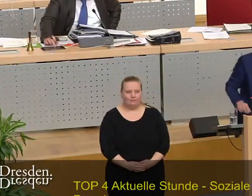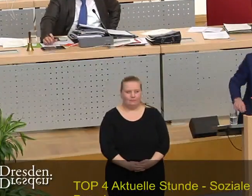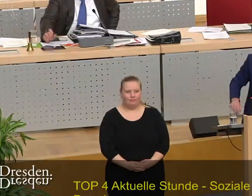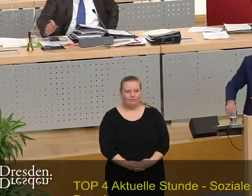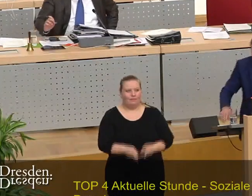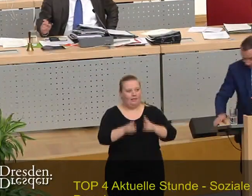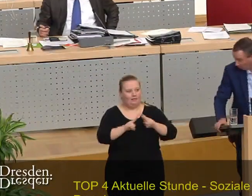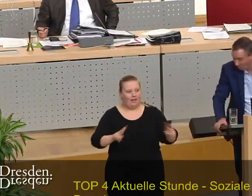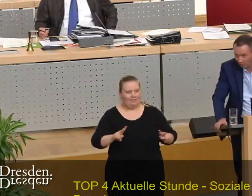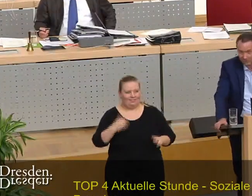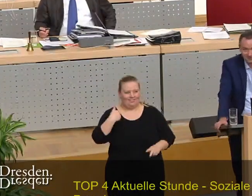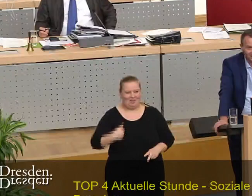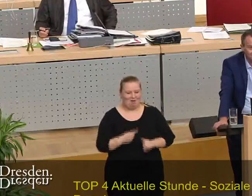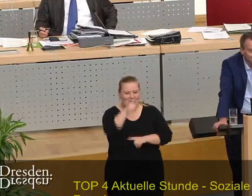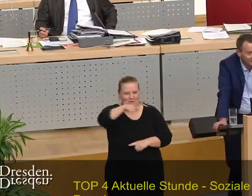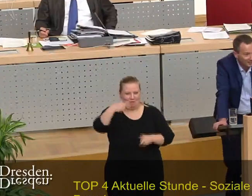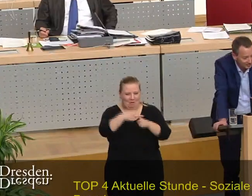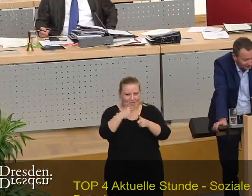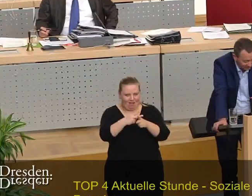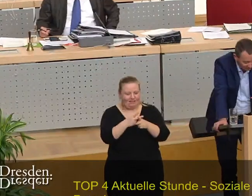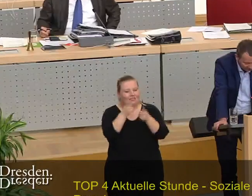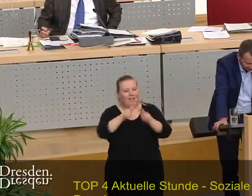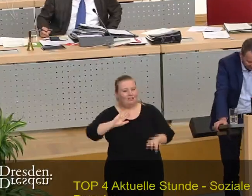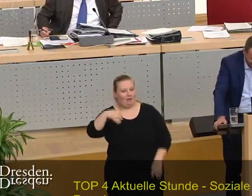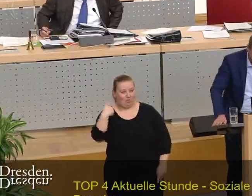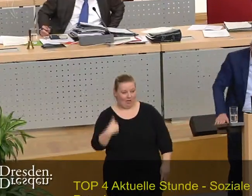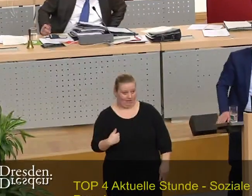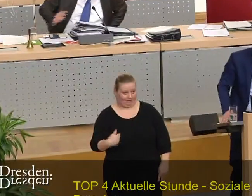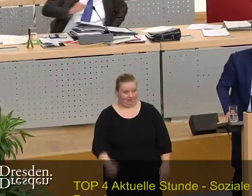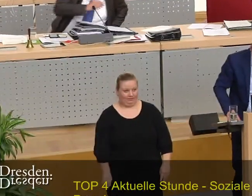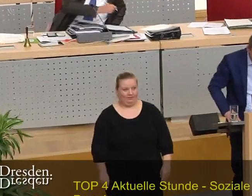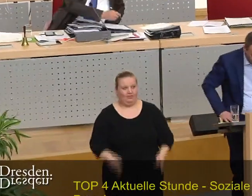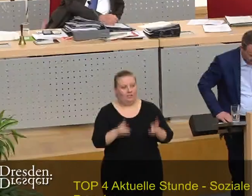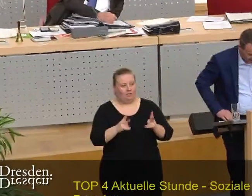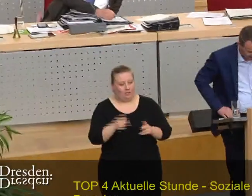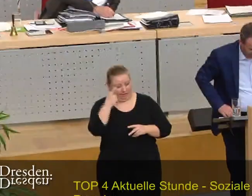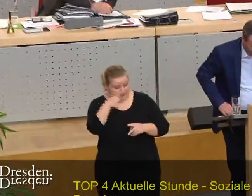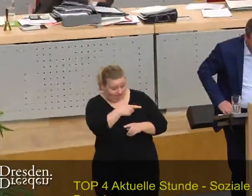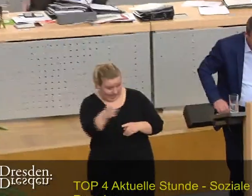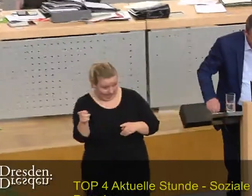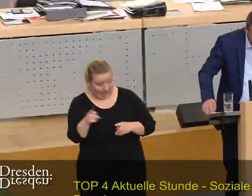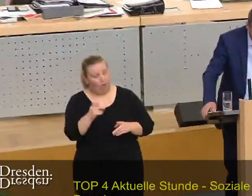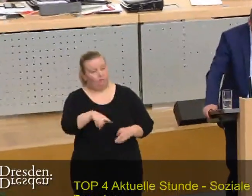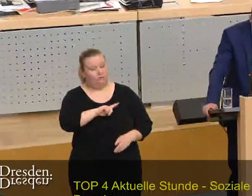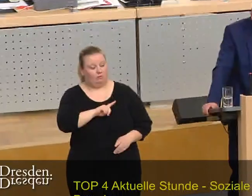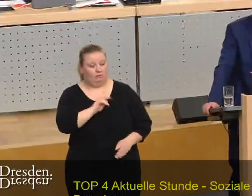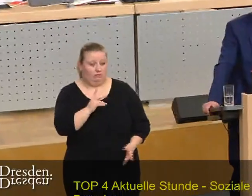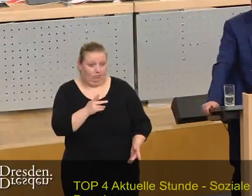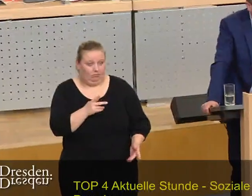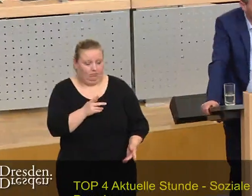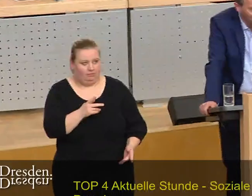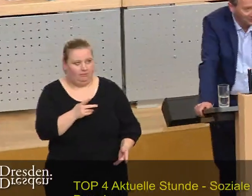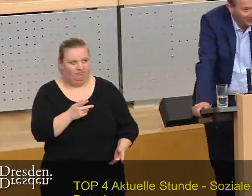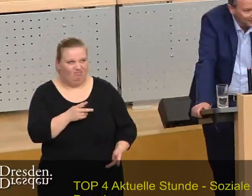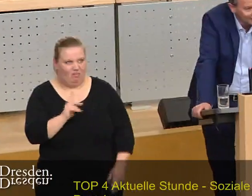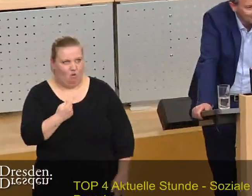Sehr geehrter Herr Oberbürgermeister, sehr geehrte Damen und Herren Stadträte, auch ich muss sagen, und es